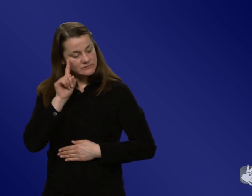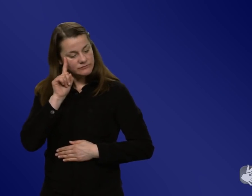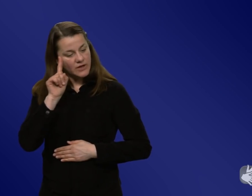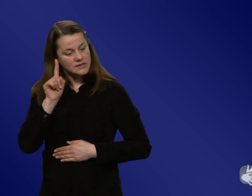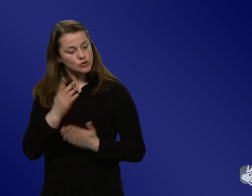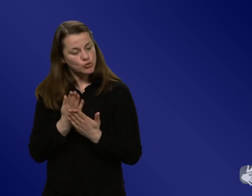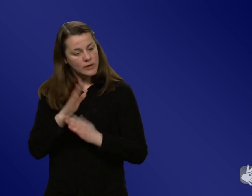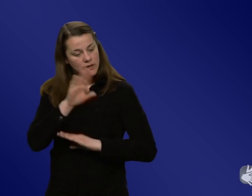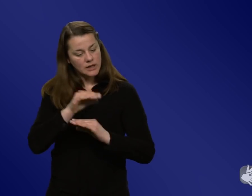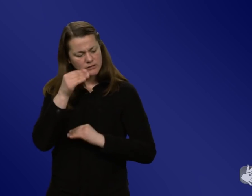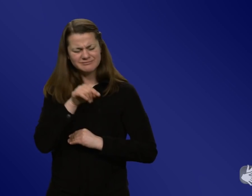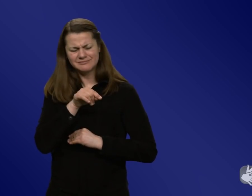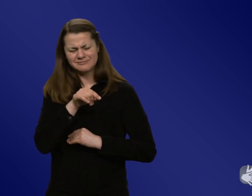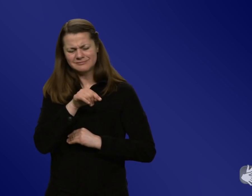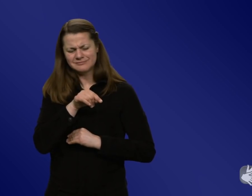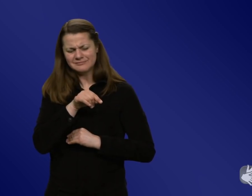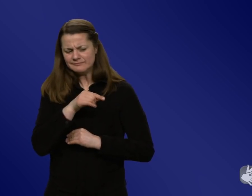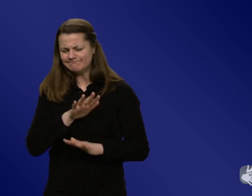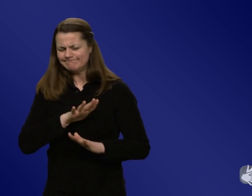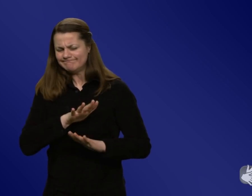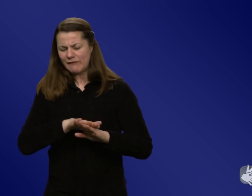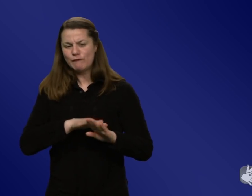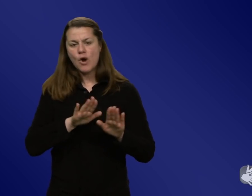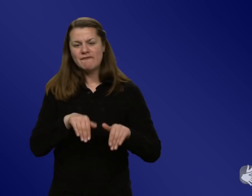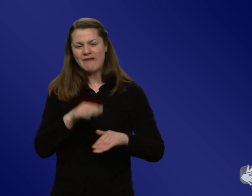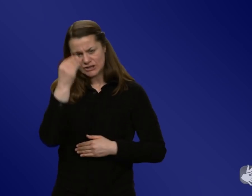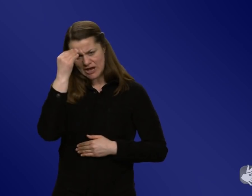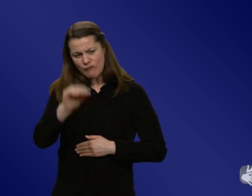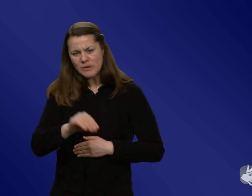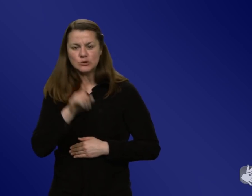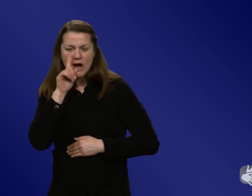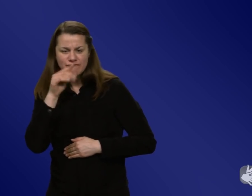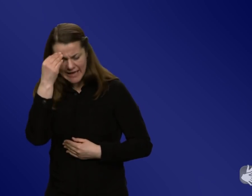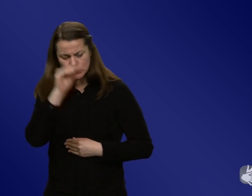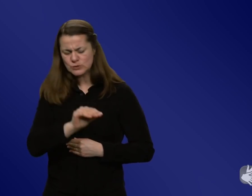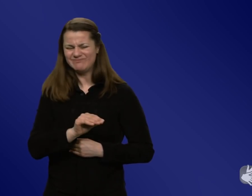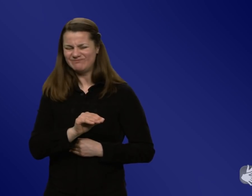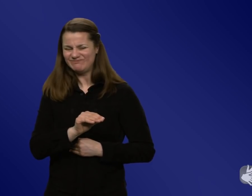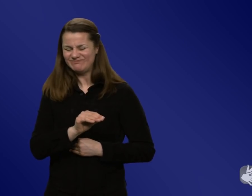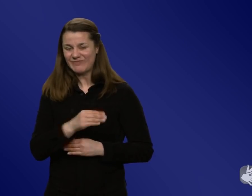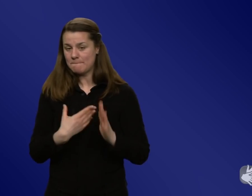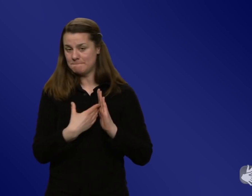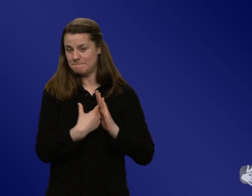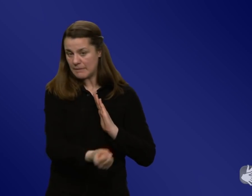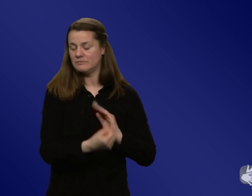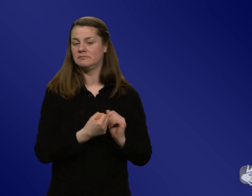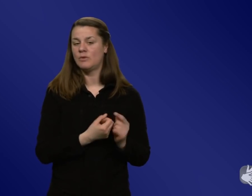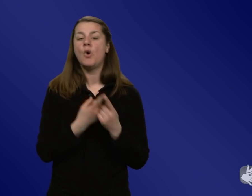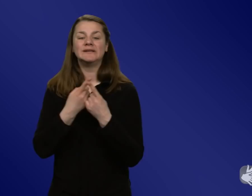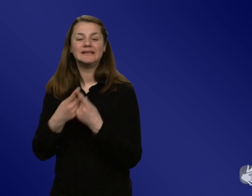falsche Informationen eher erkennen oder zumindest reißerische Informationen eher erkennen. Und da gibt es in unterschiedlichsten Lebensbereichen